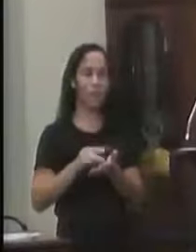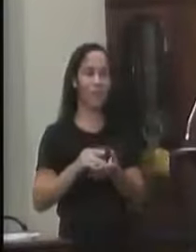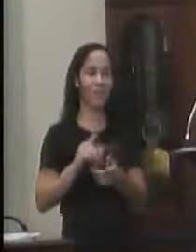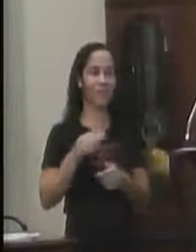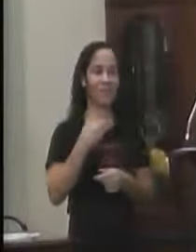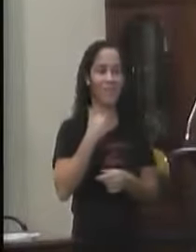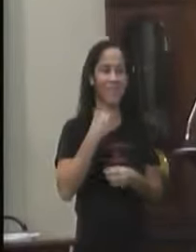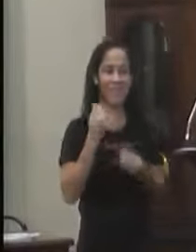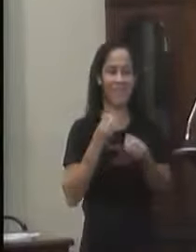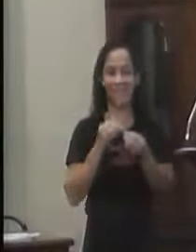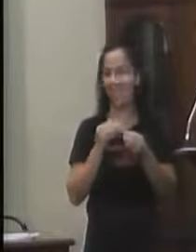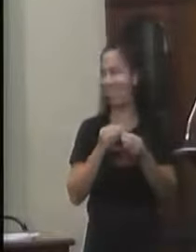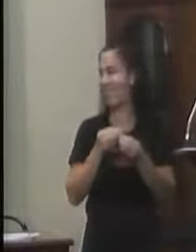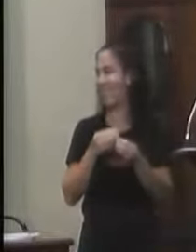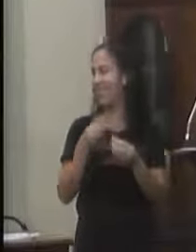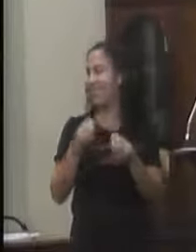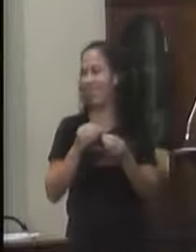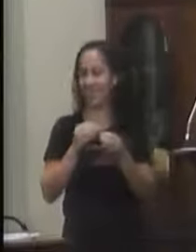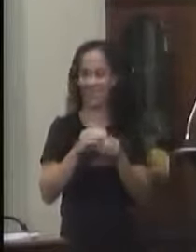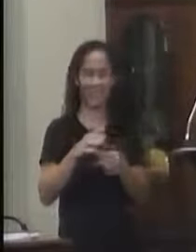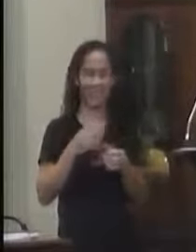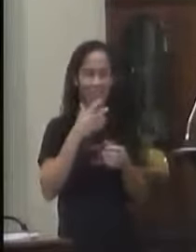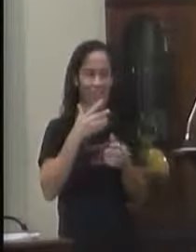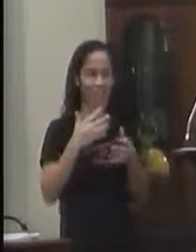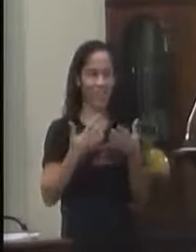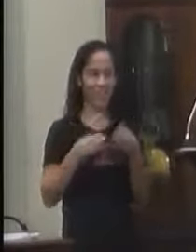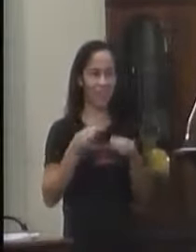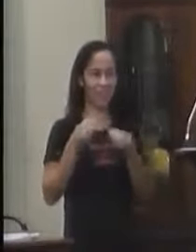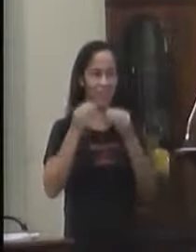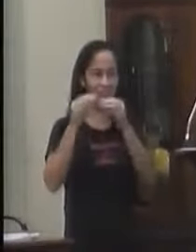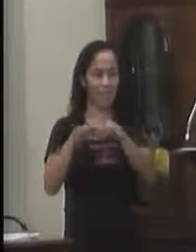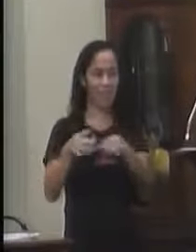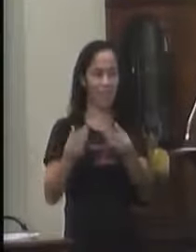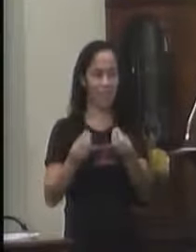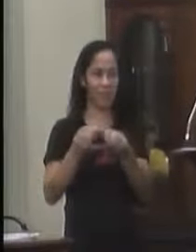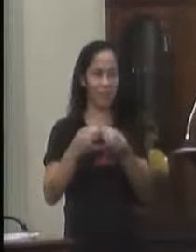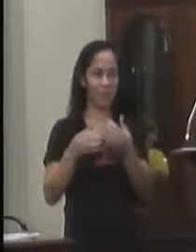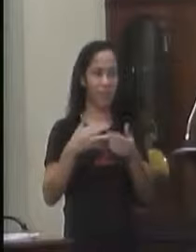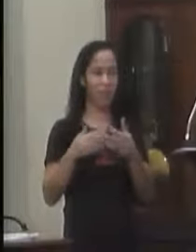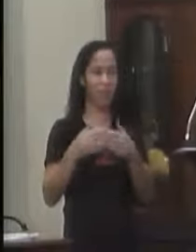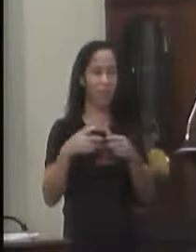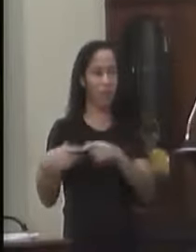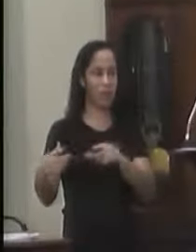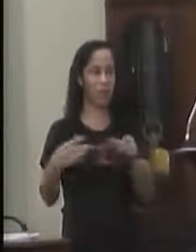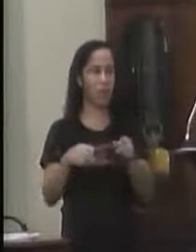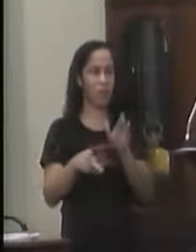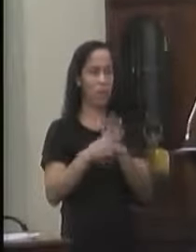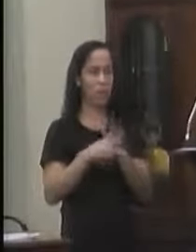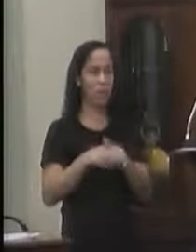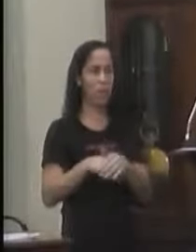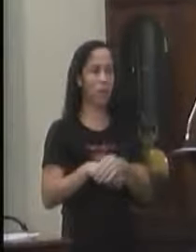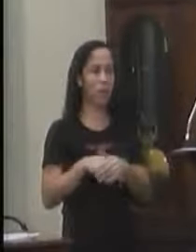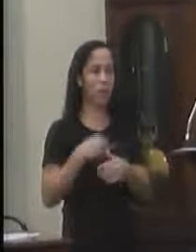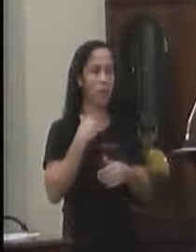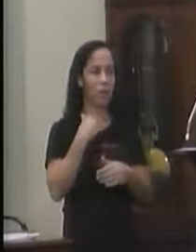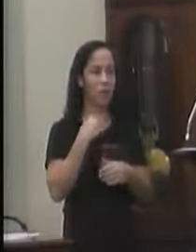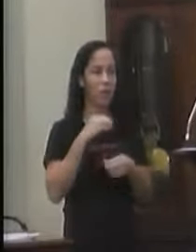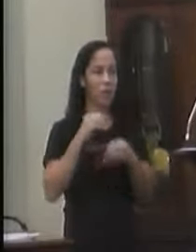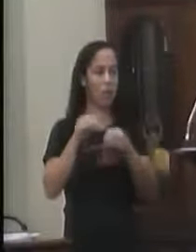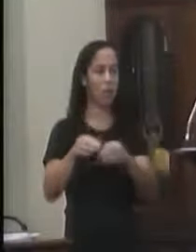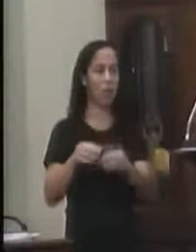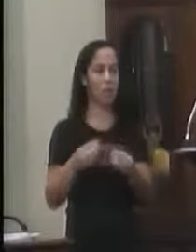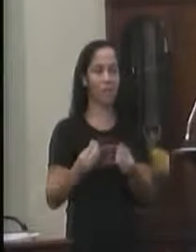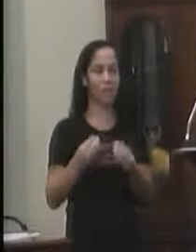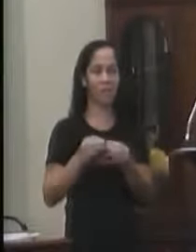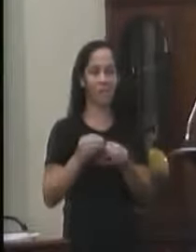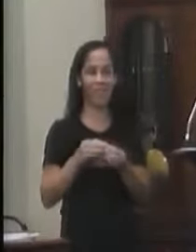Acontecer Entendeu Pode jogar em qualquer lugar Enterrar pode né Pode enterrar Mas tem que ter Um local apropriado E não pode jogar E